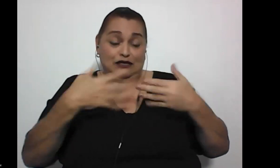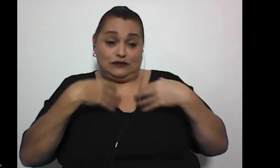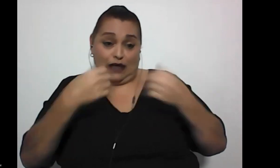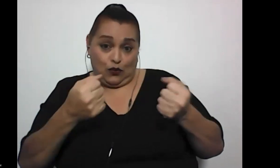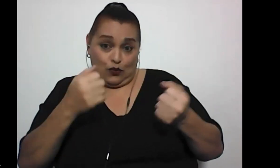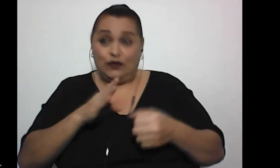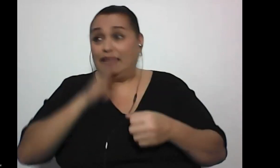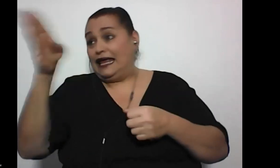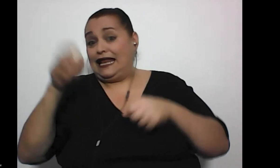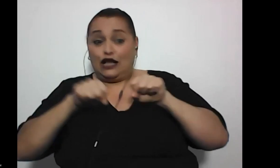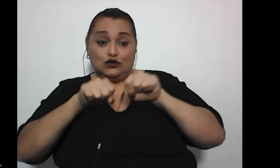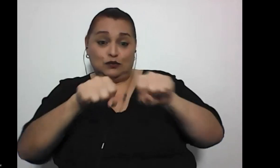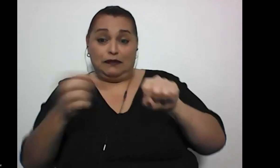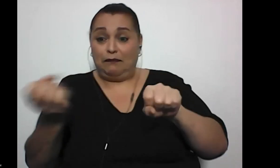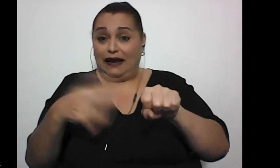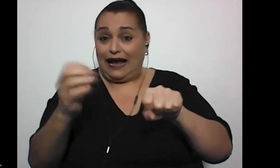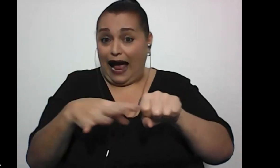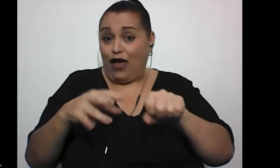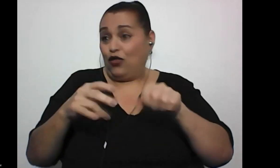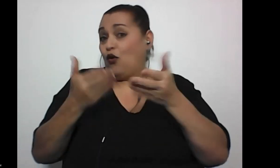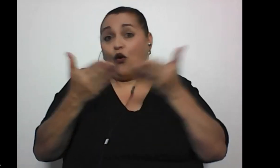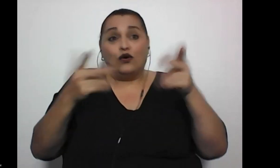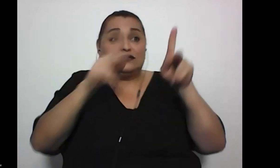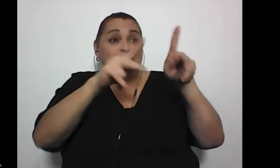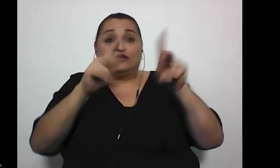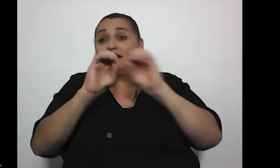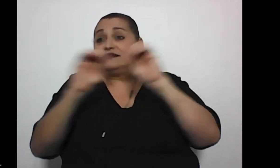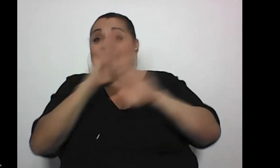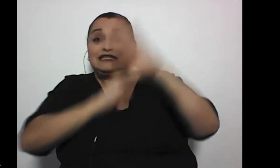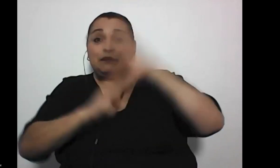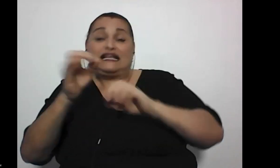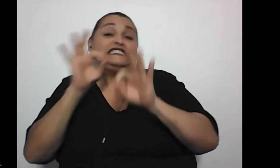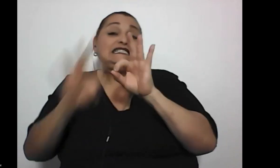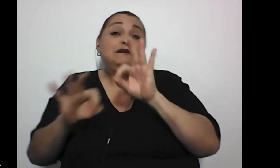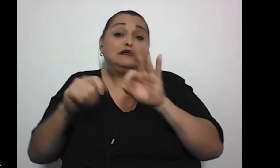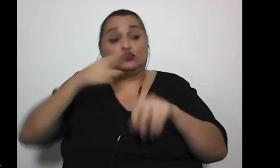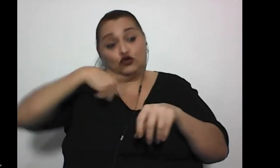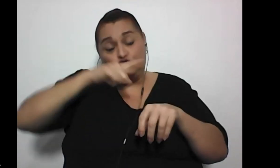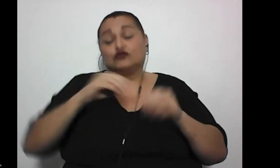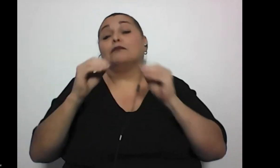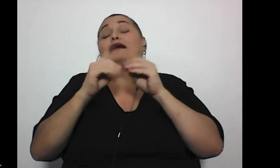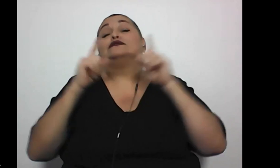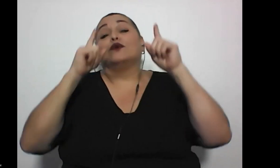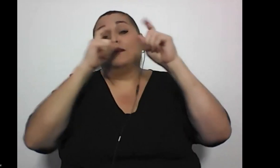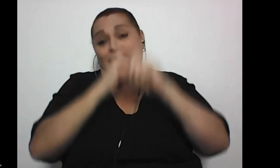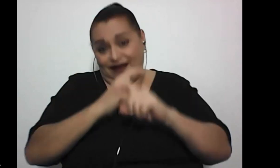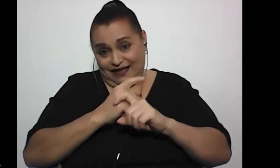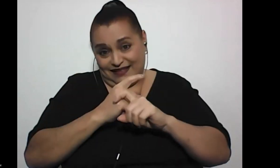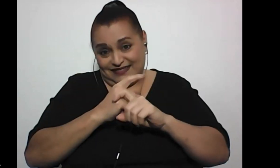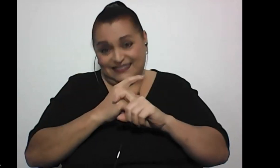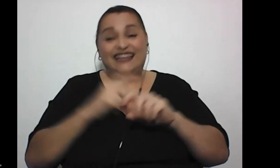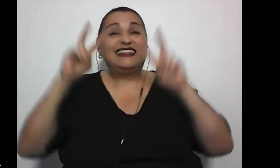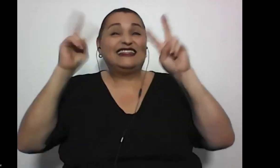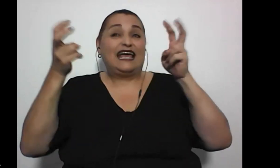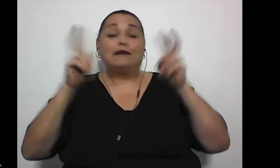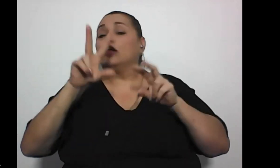al banco, el ir al supermercado, cosas que para las personas sin discapacidad son muy sencillas, para nosotras se vuelven mucho más complejas y el tema